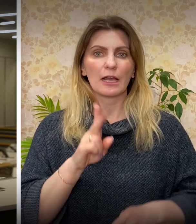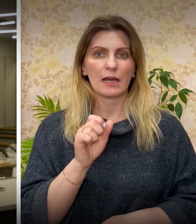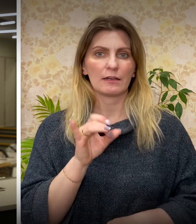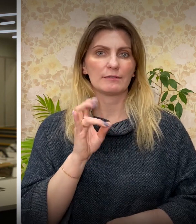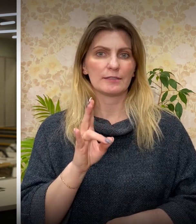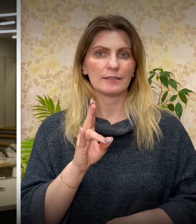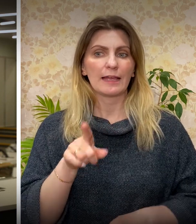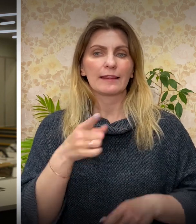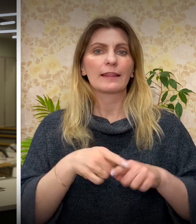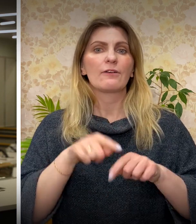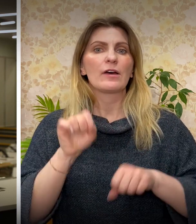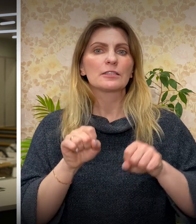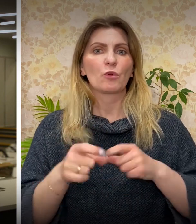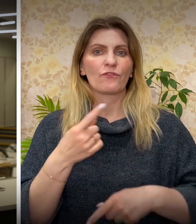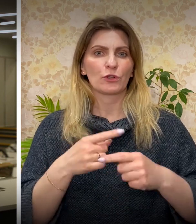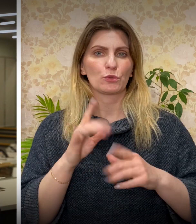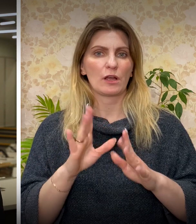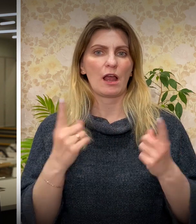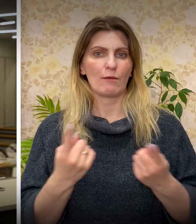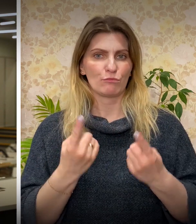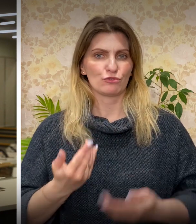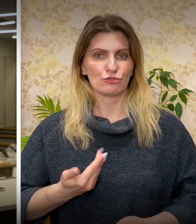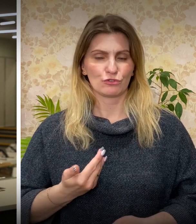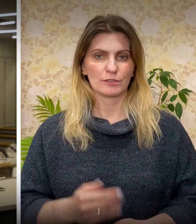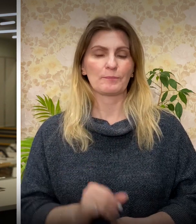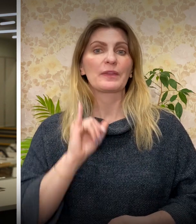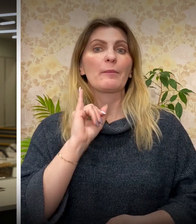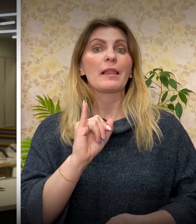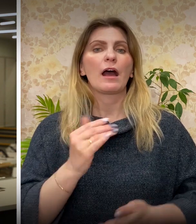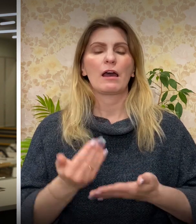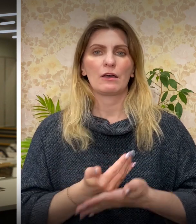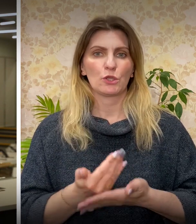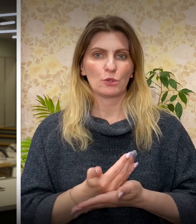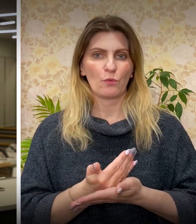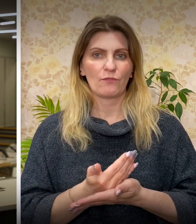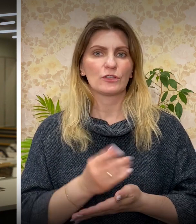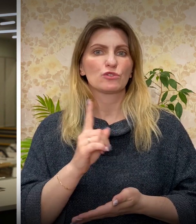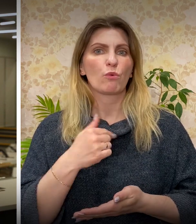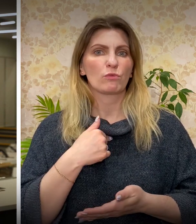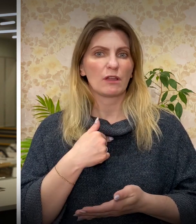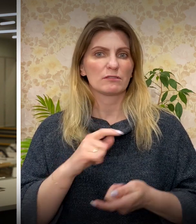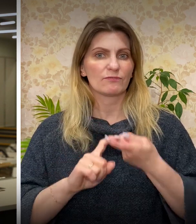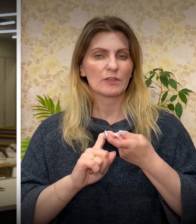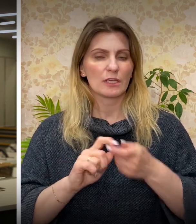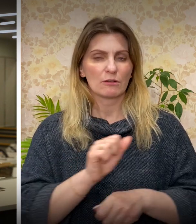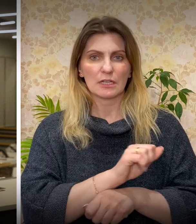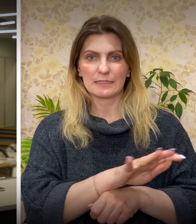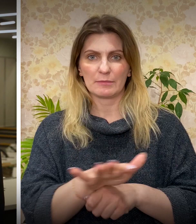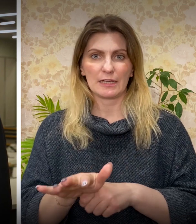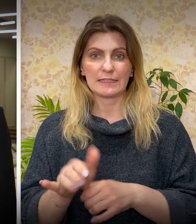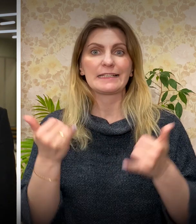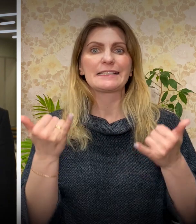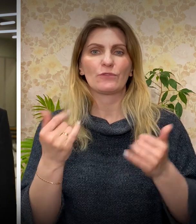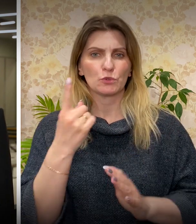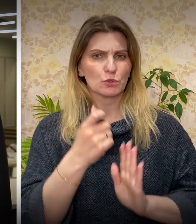Так быстрее вернемся к обычной жизни. Плохая новость в том, что вирус у нас распространяется и на сегодня